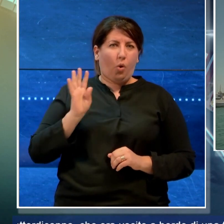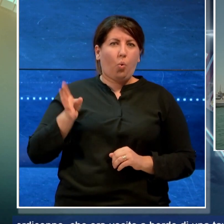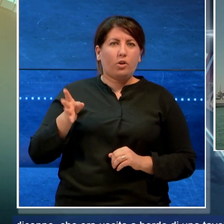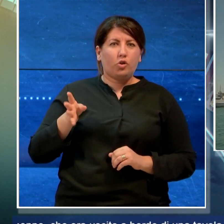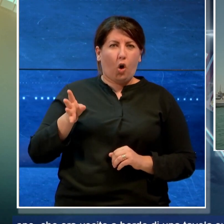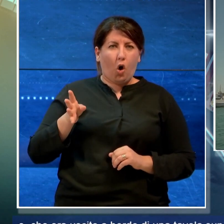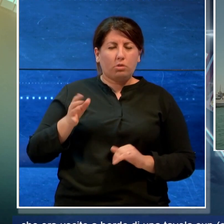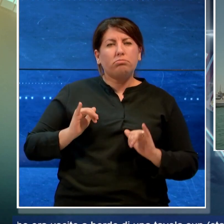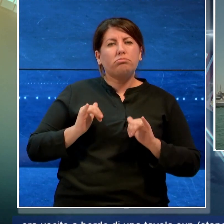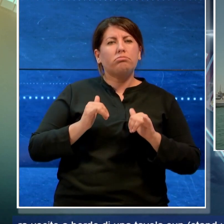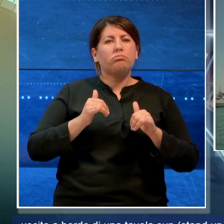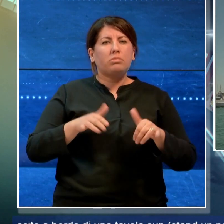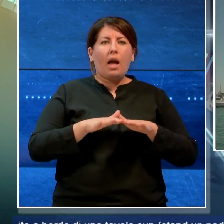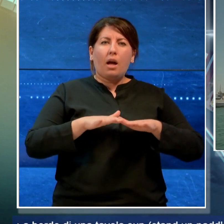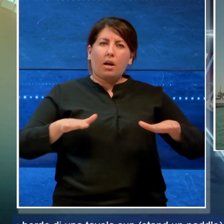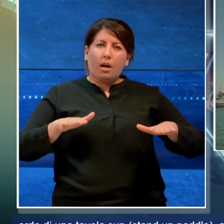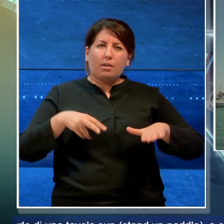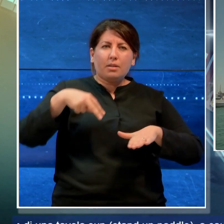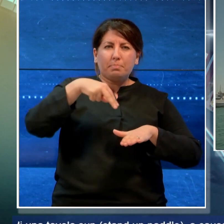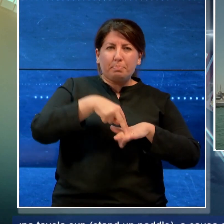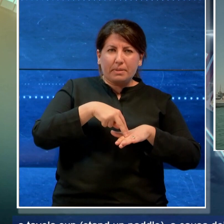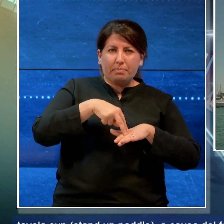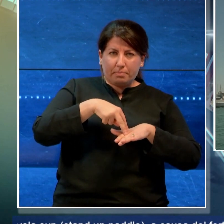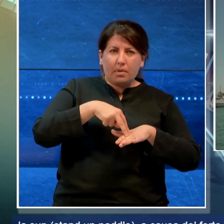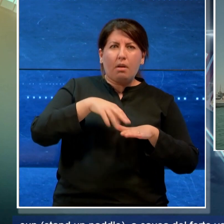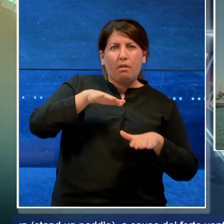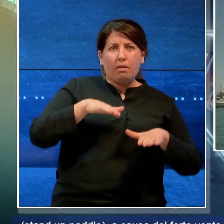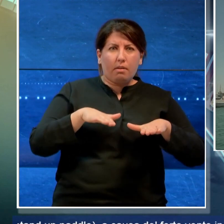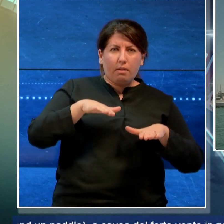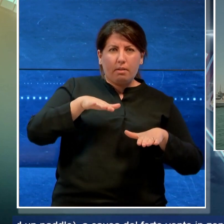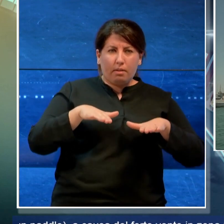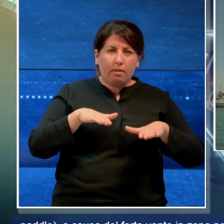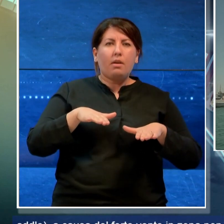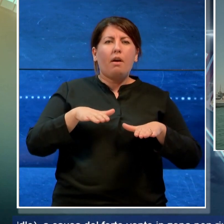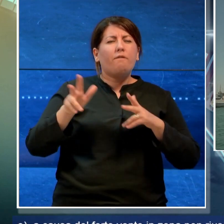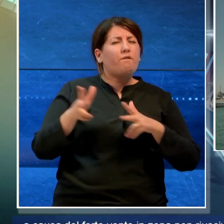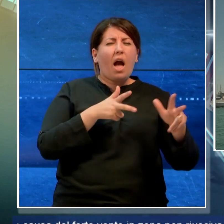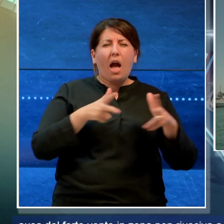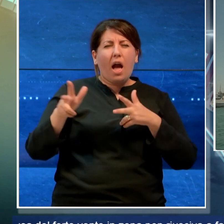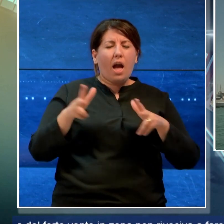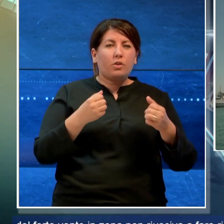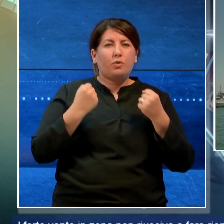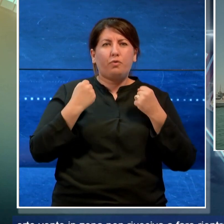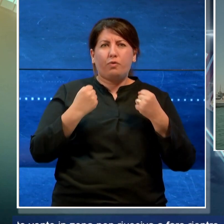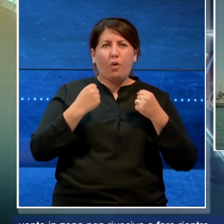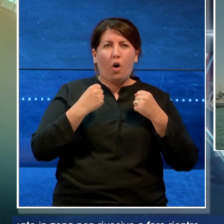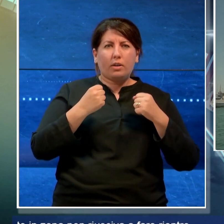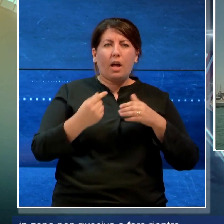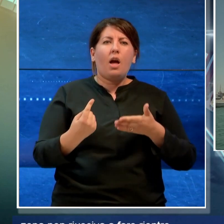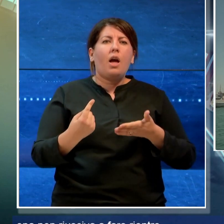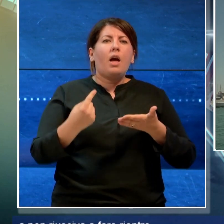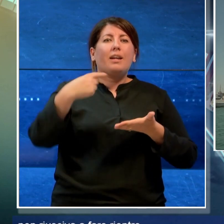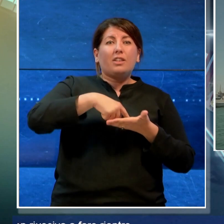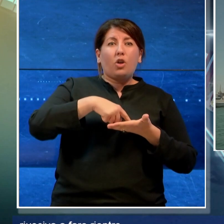bordo di una tavola Stand Hepp Paddle a causa di un forte vento in zona non riusciva